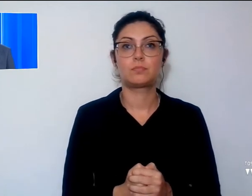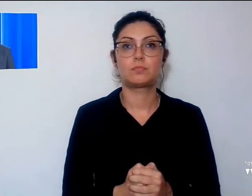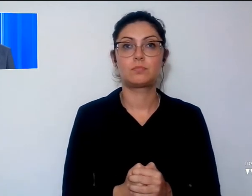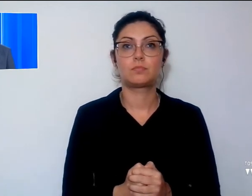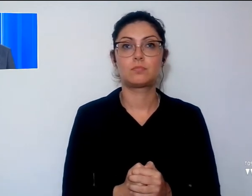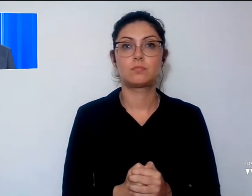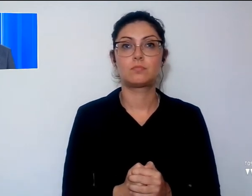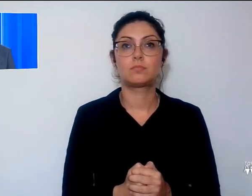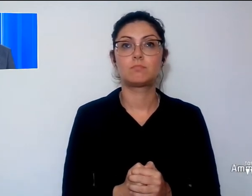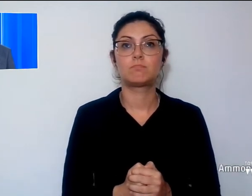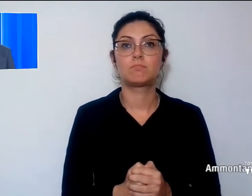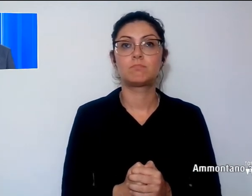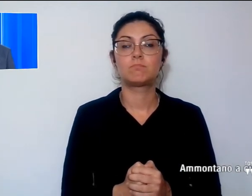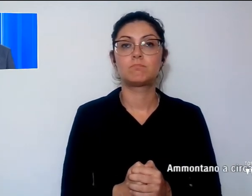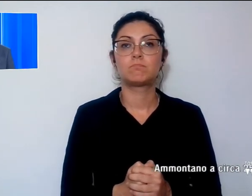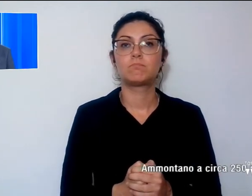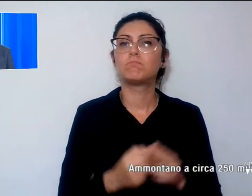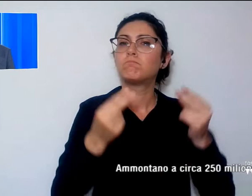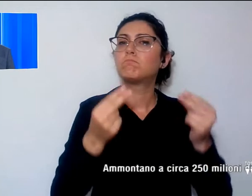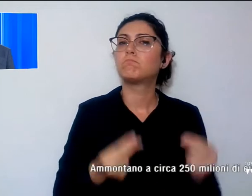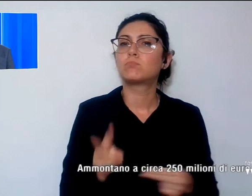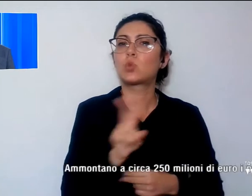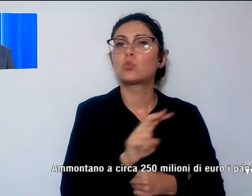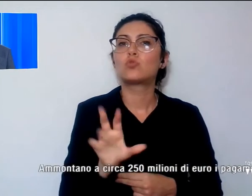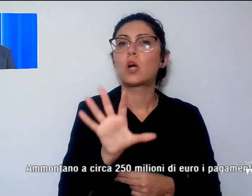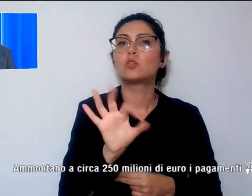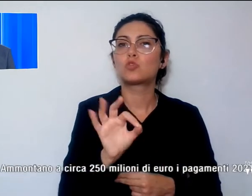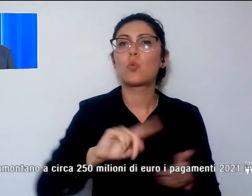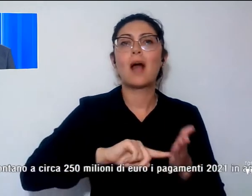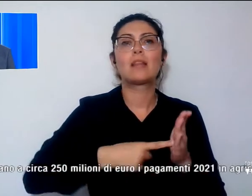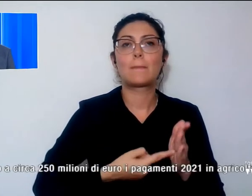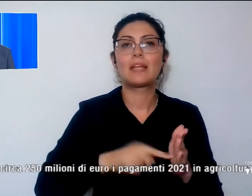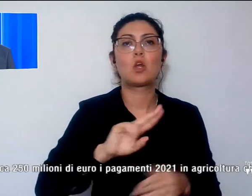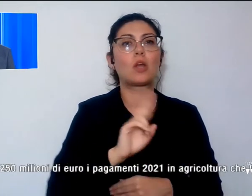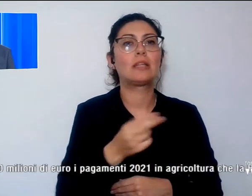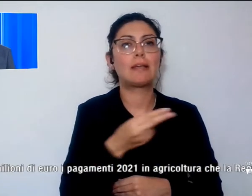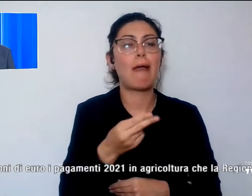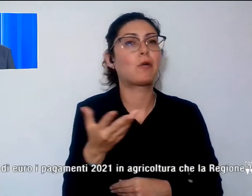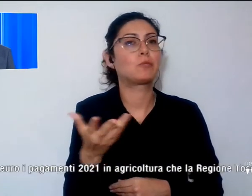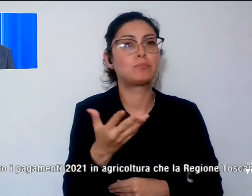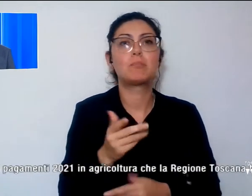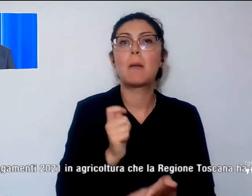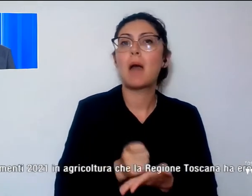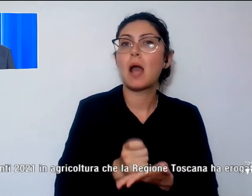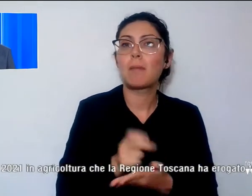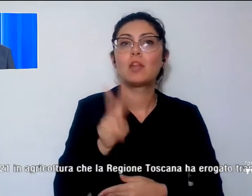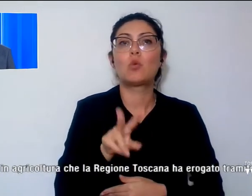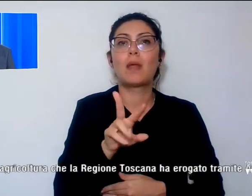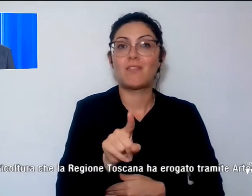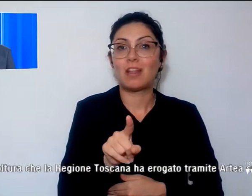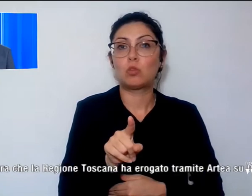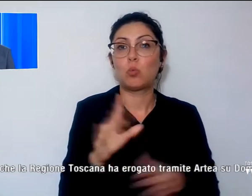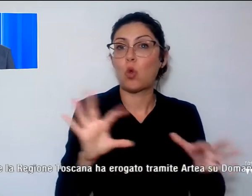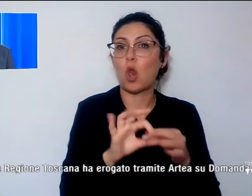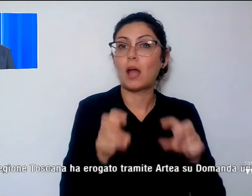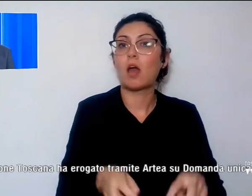Ammontano a circa 250 milioni di euro i pagamenti 2021 in agricoltura che la